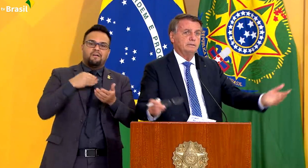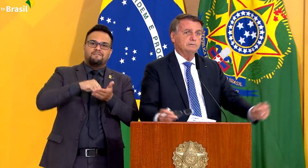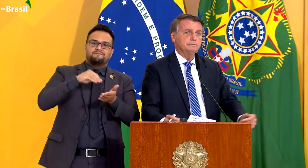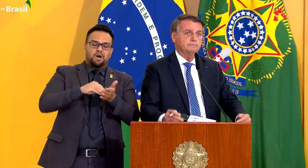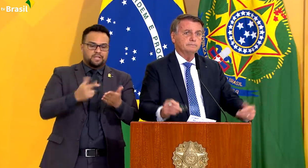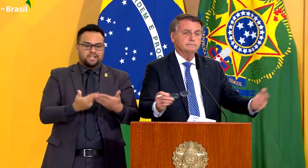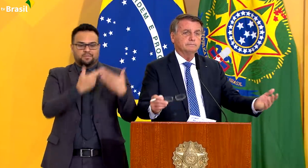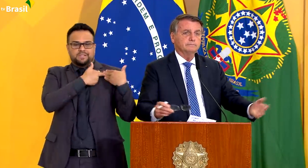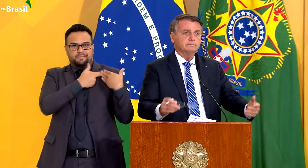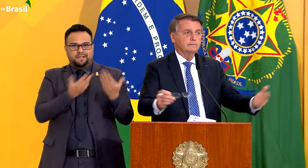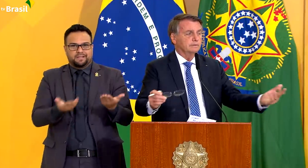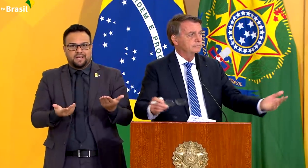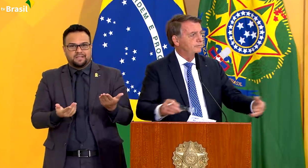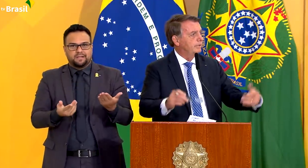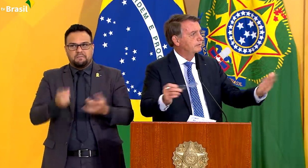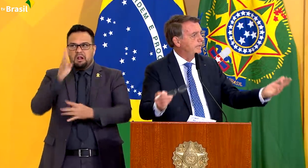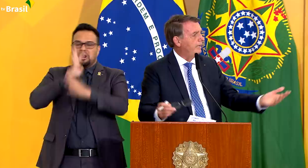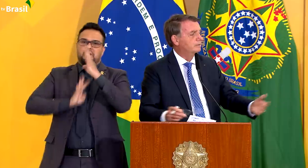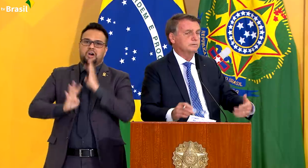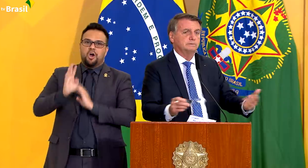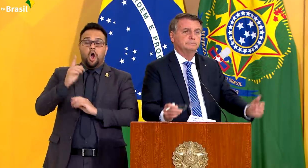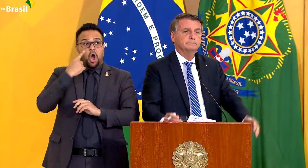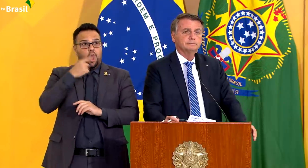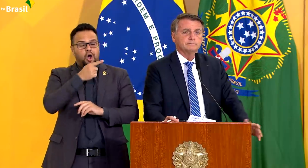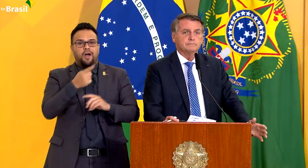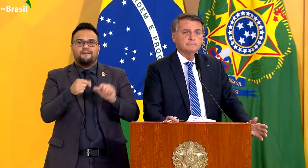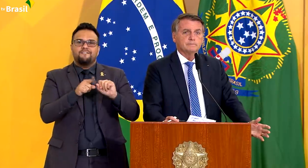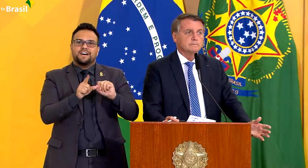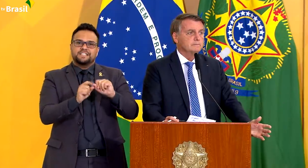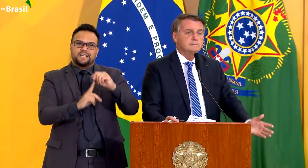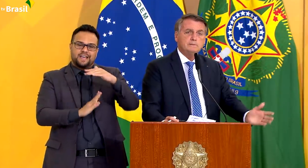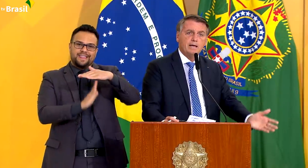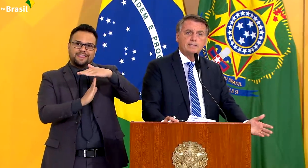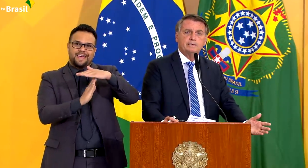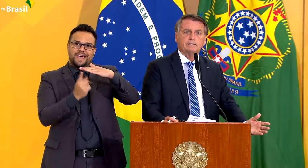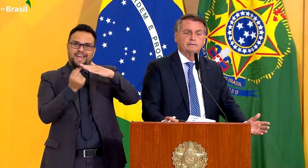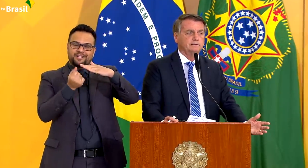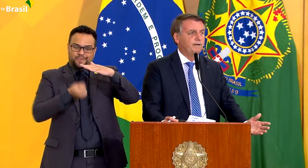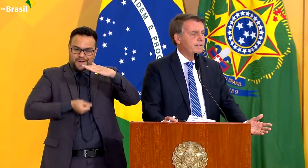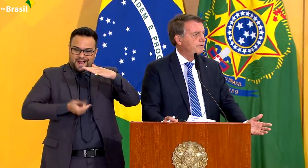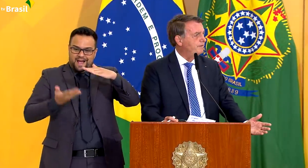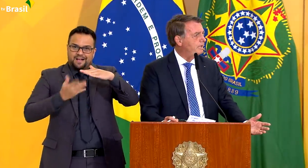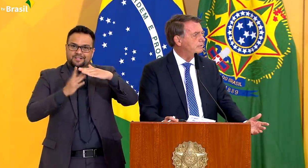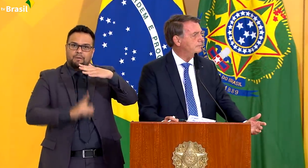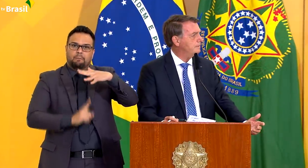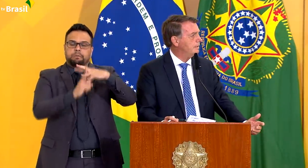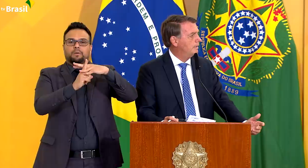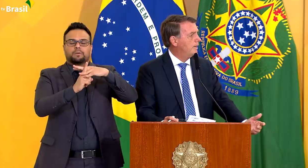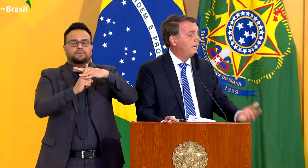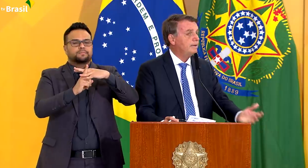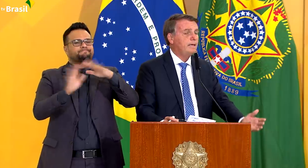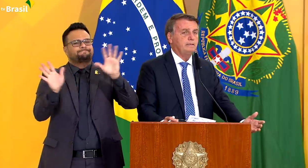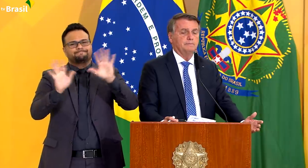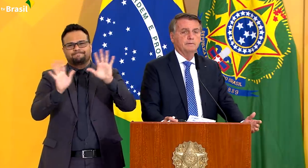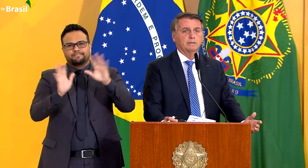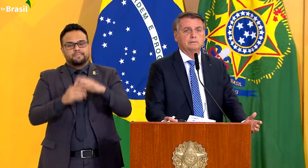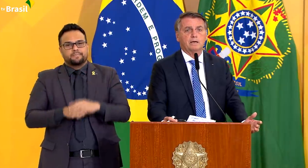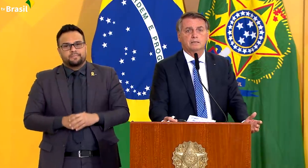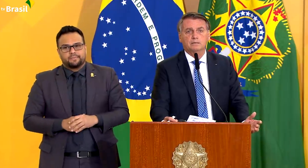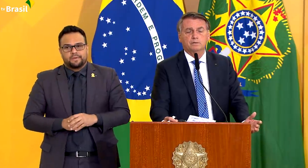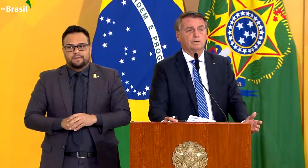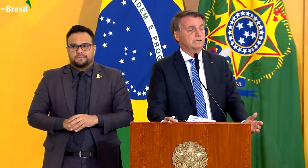o cara querendo for ao teto. Nada vai ser feito além